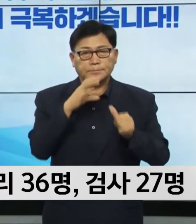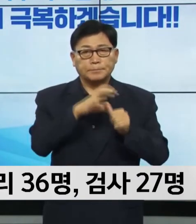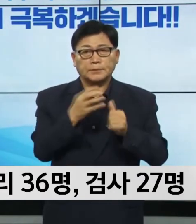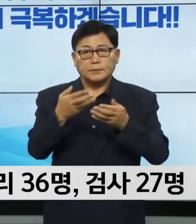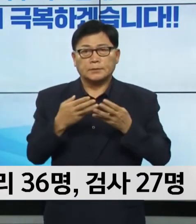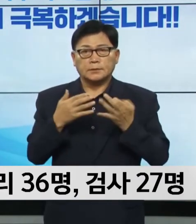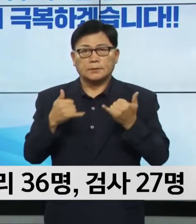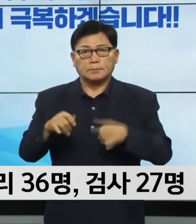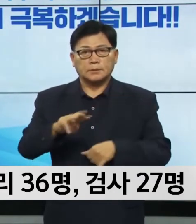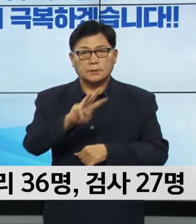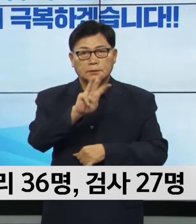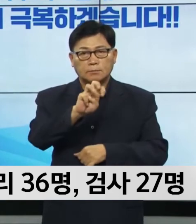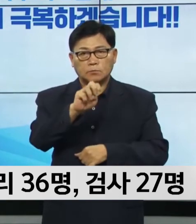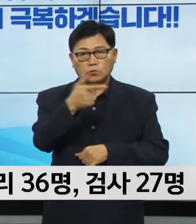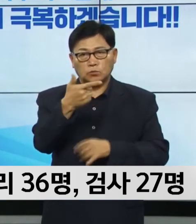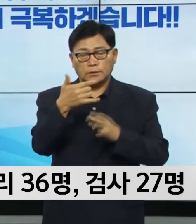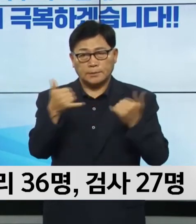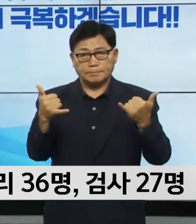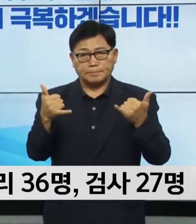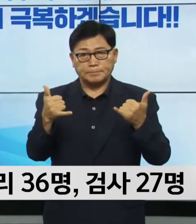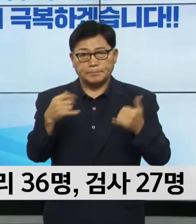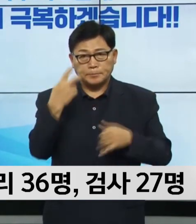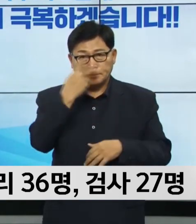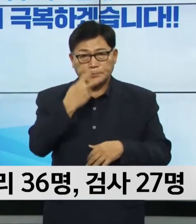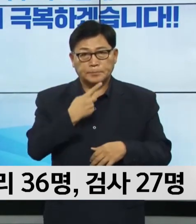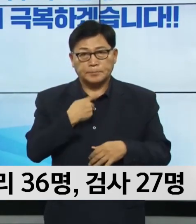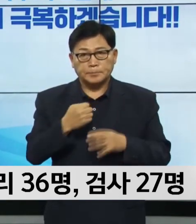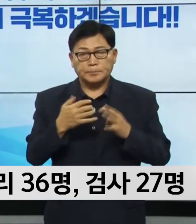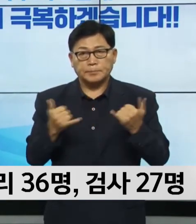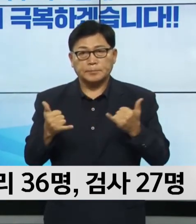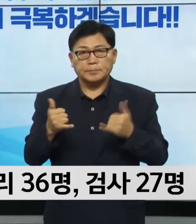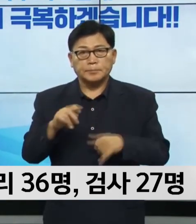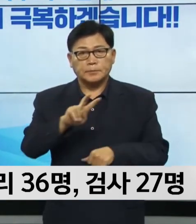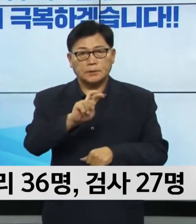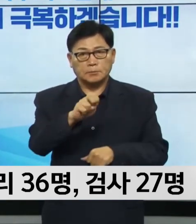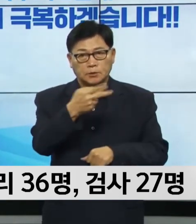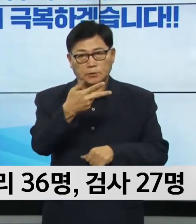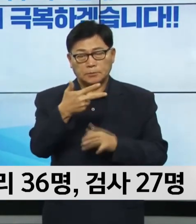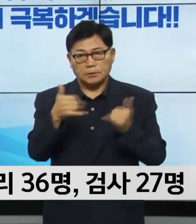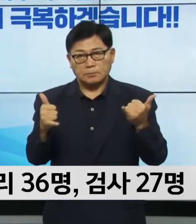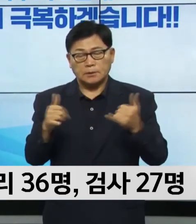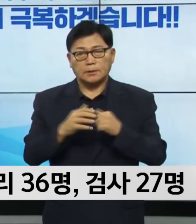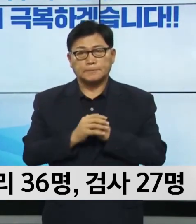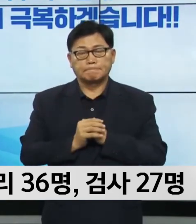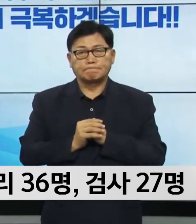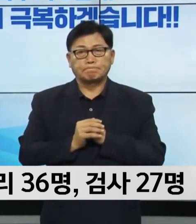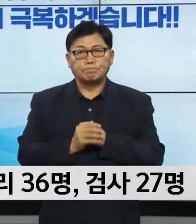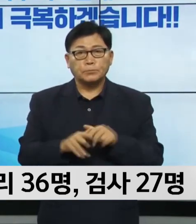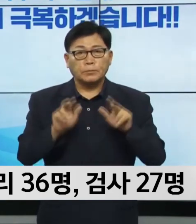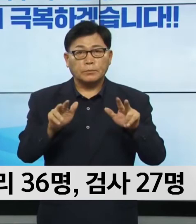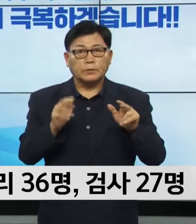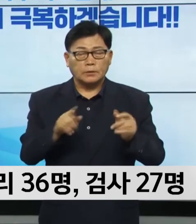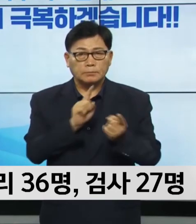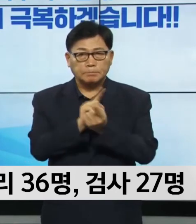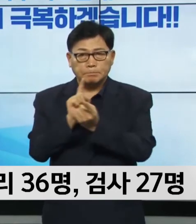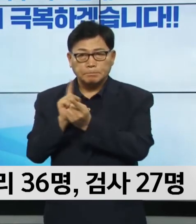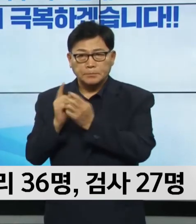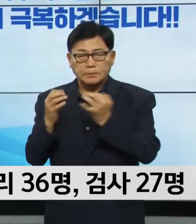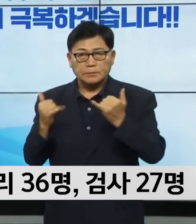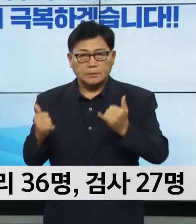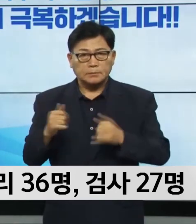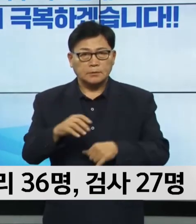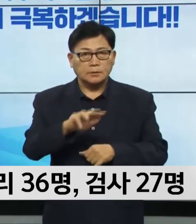받으신 분은 36명이며 검사를 받으신 분은 27명입니다. 현재 접촉자